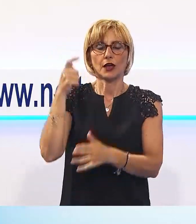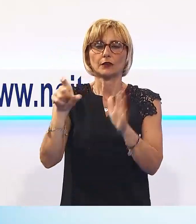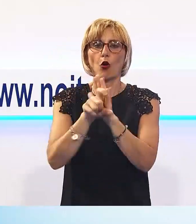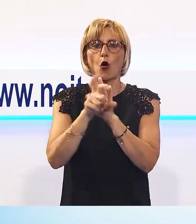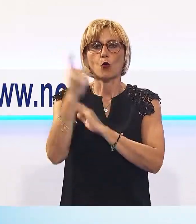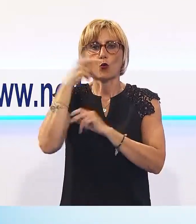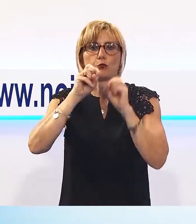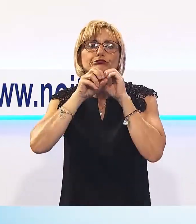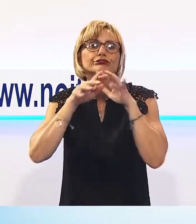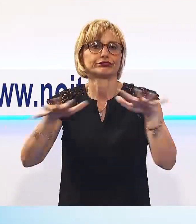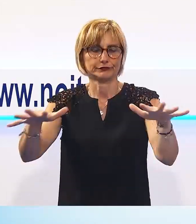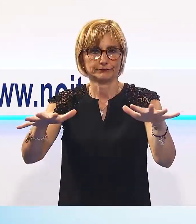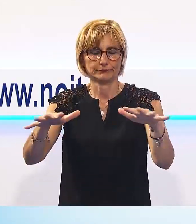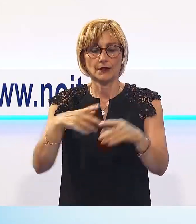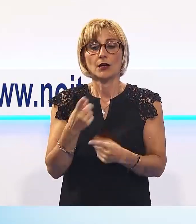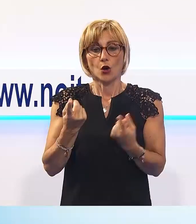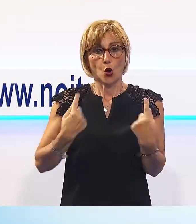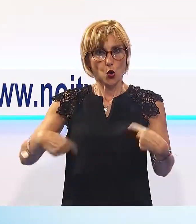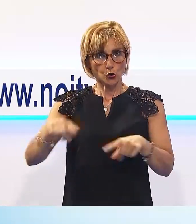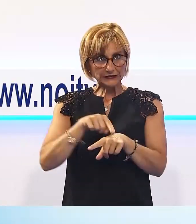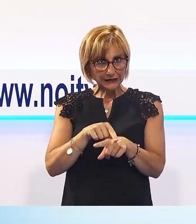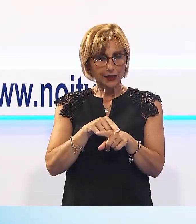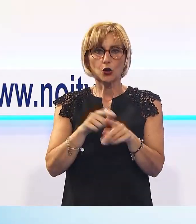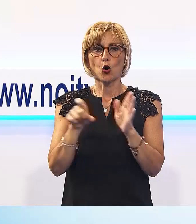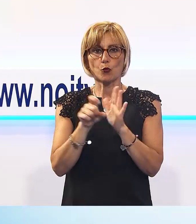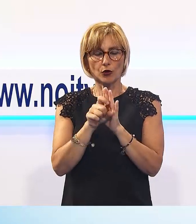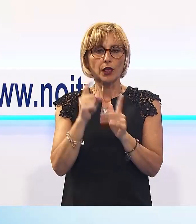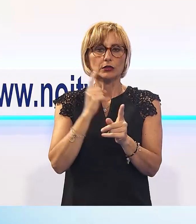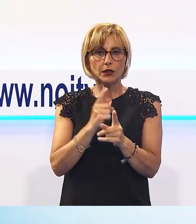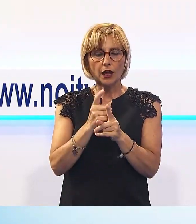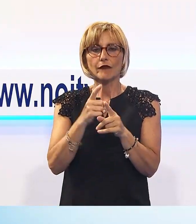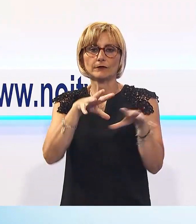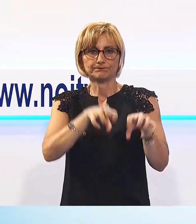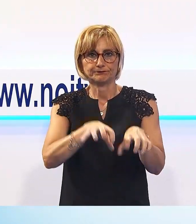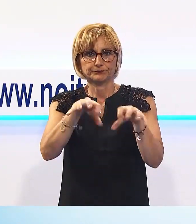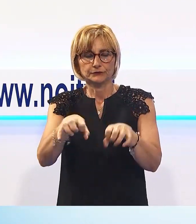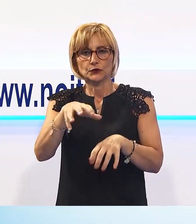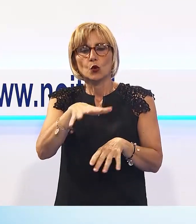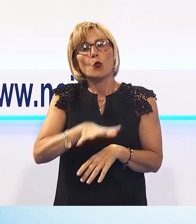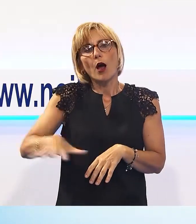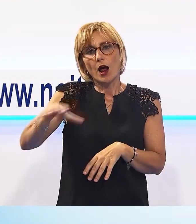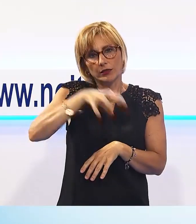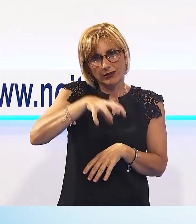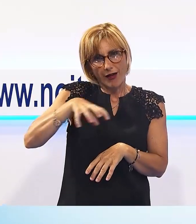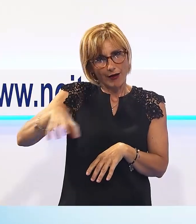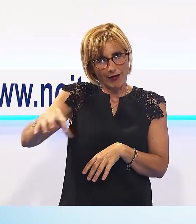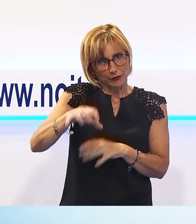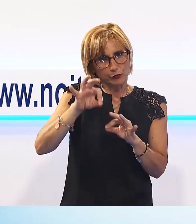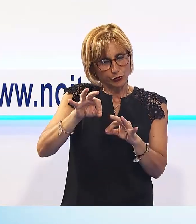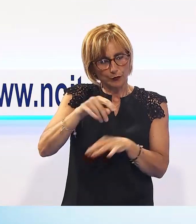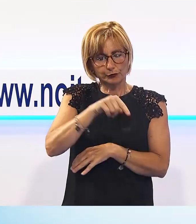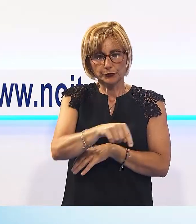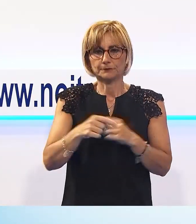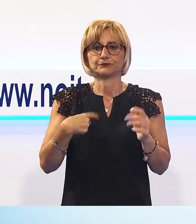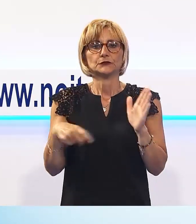a poche ore dal Consiglio che si occuperà del progetto dei quartieri social di San Concordio. Il Comune entra così nel merito della fase